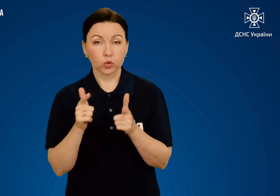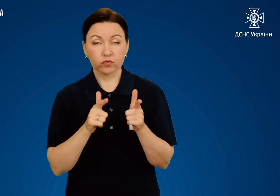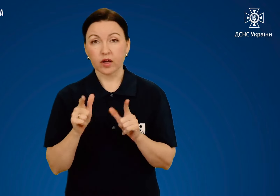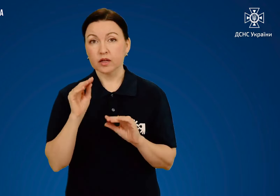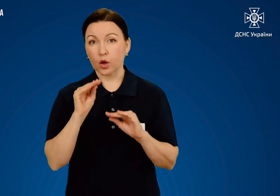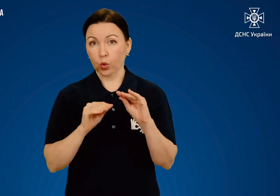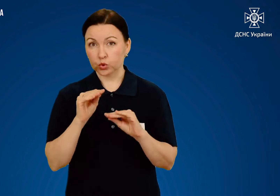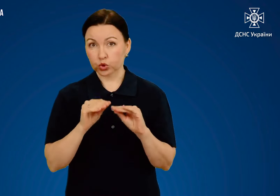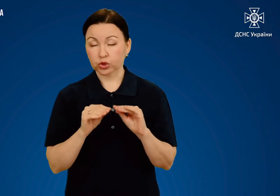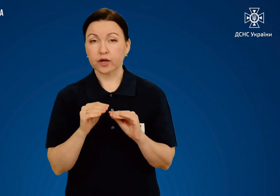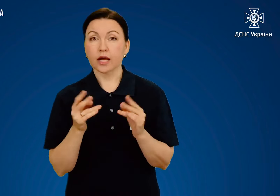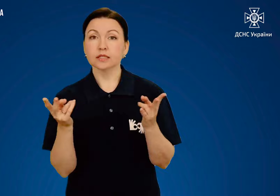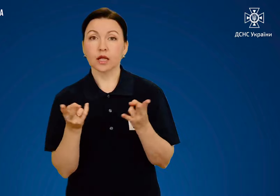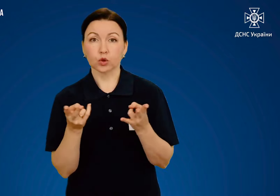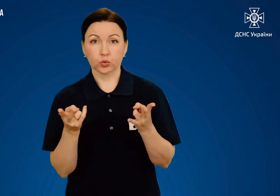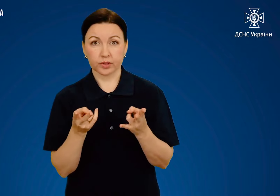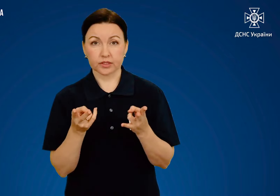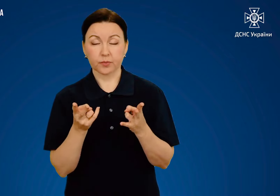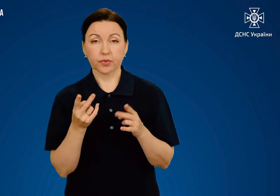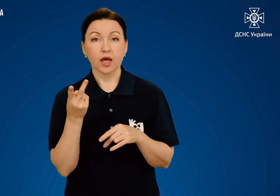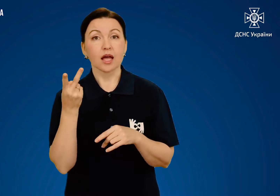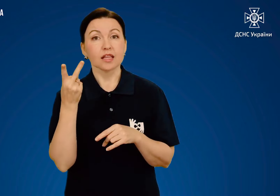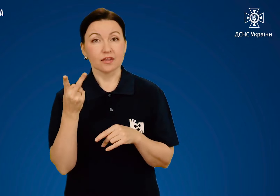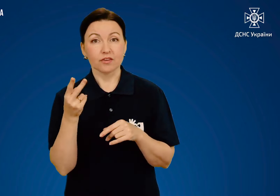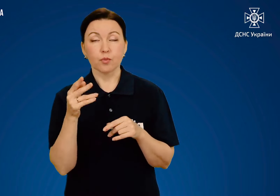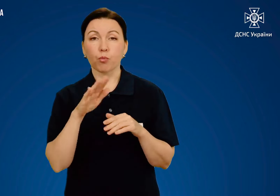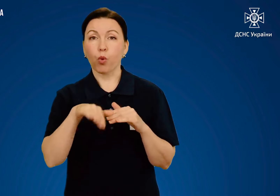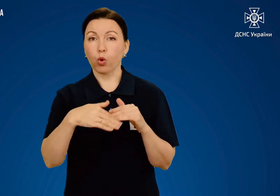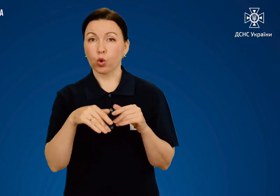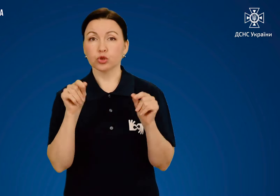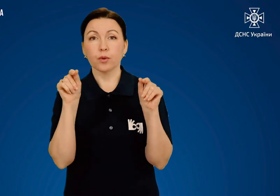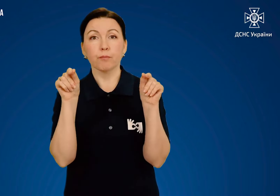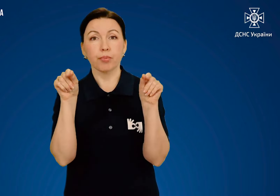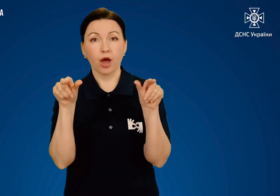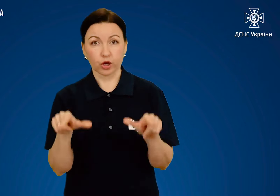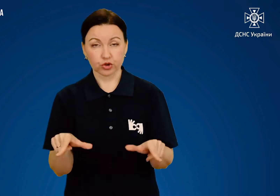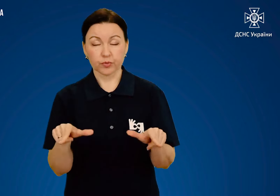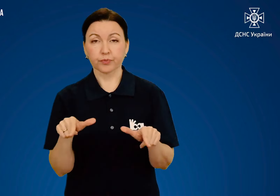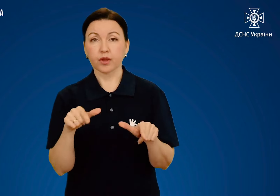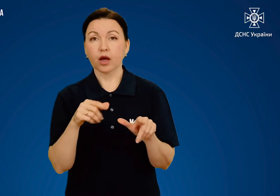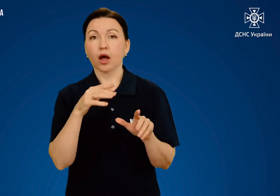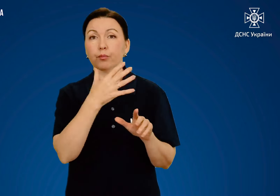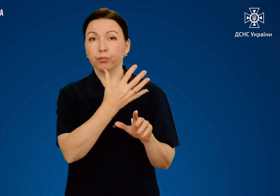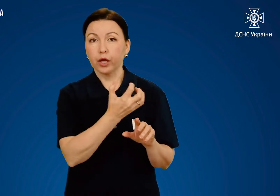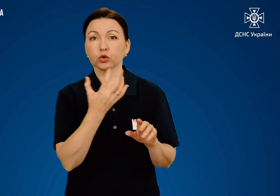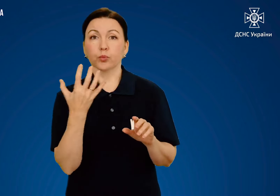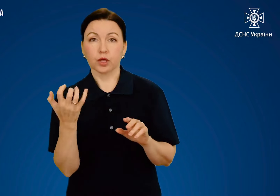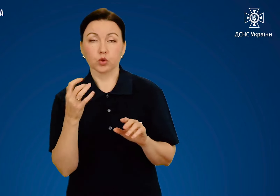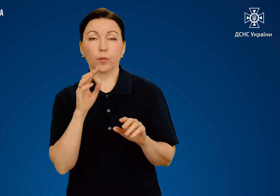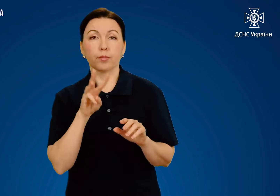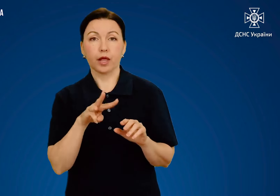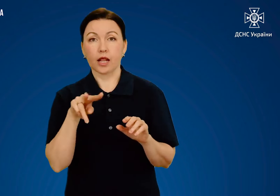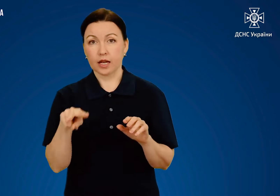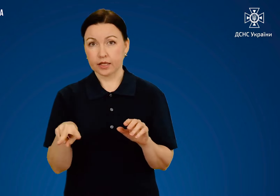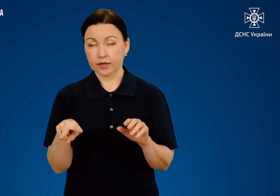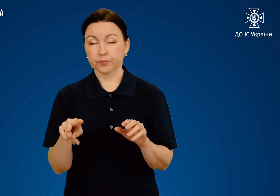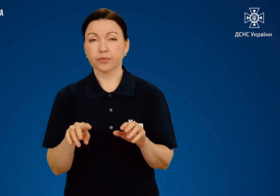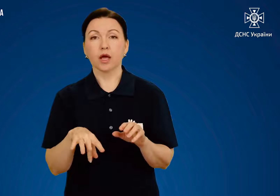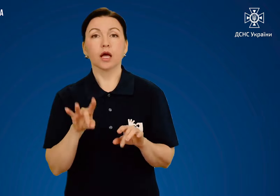приготування розчинів знадобиться Дві порожні пляшки ємністю по 500 мл, кип